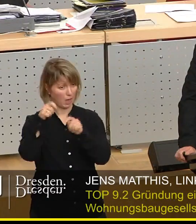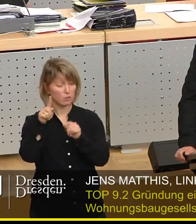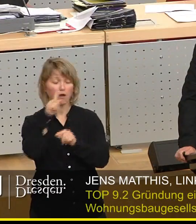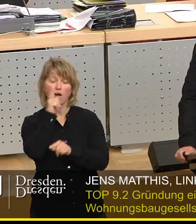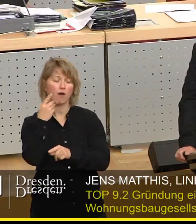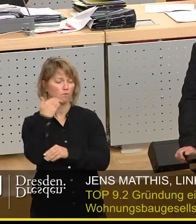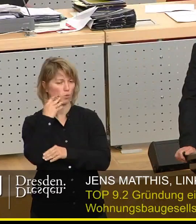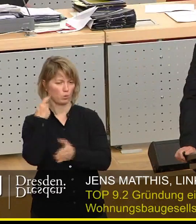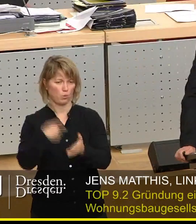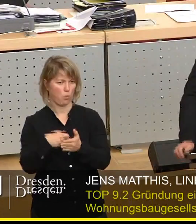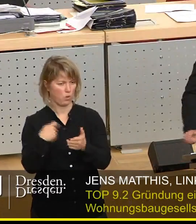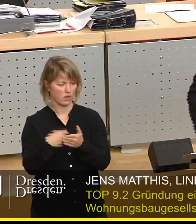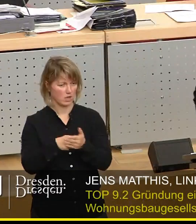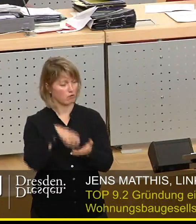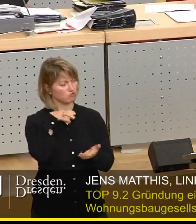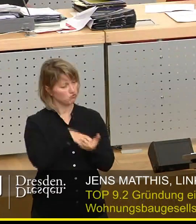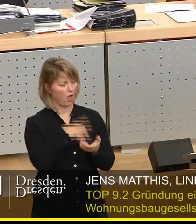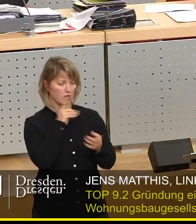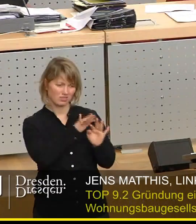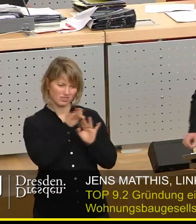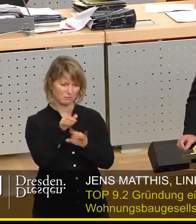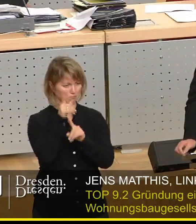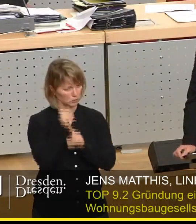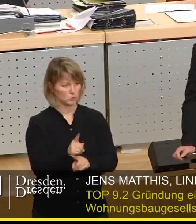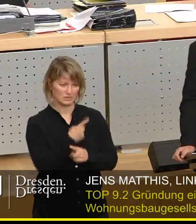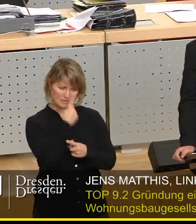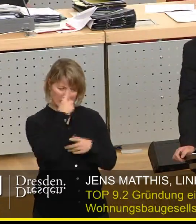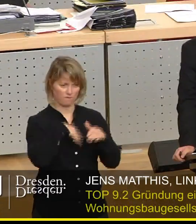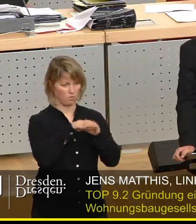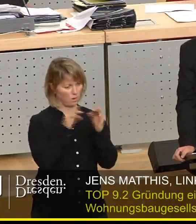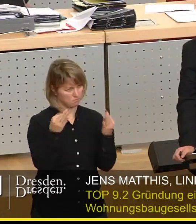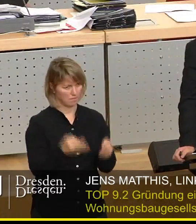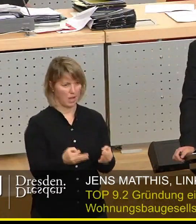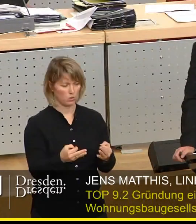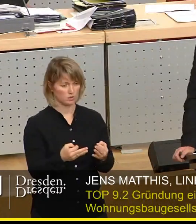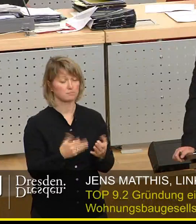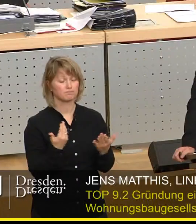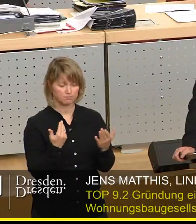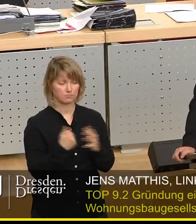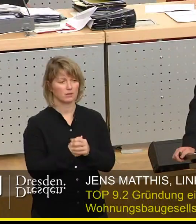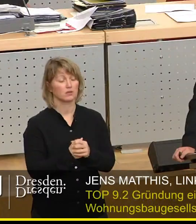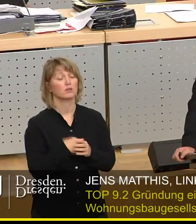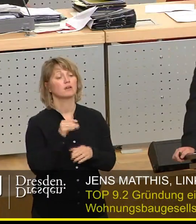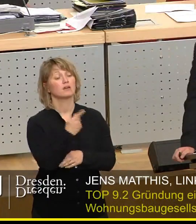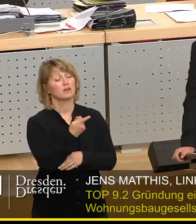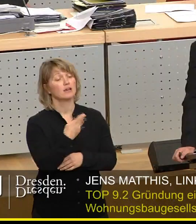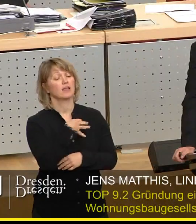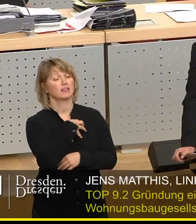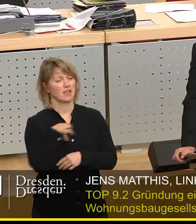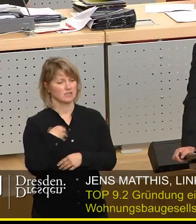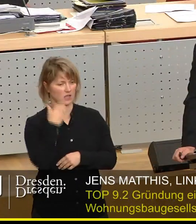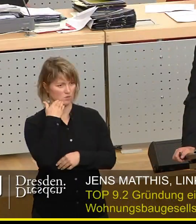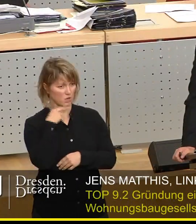Eine aktive Einflussnahme der Stadt ist sinnvoll und notwendig. Und zur Ulbisch Trevo steht für die Dresdner